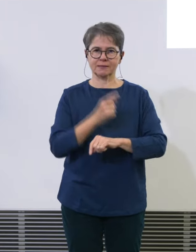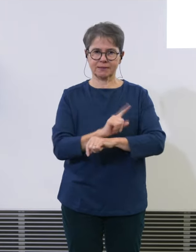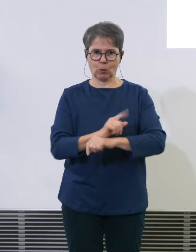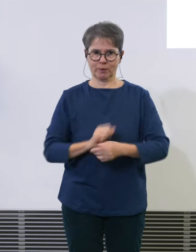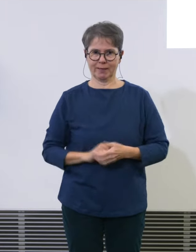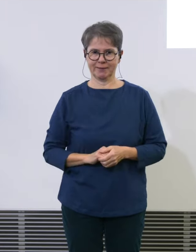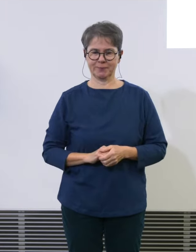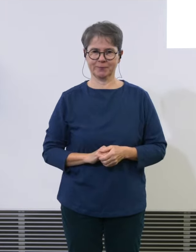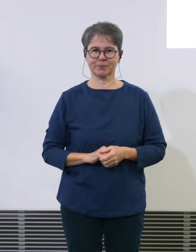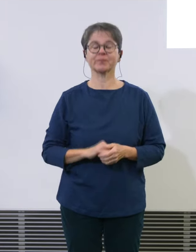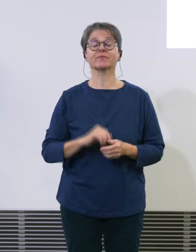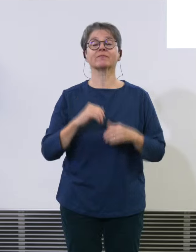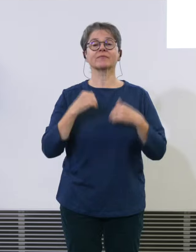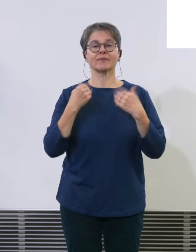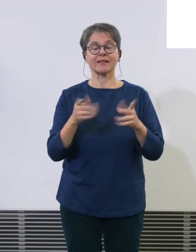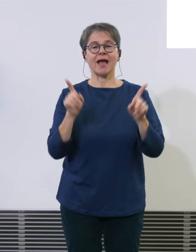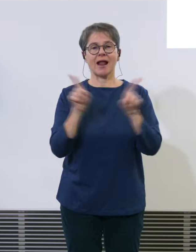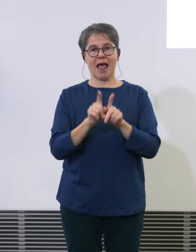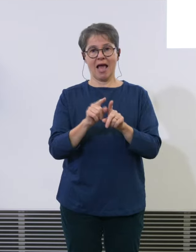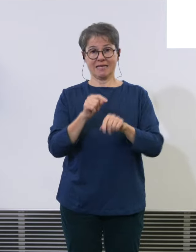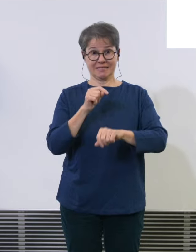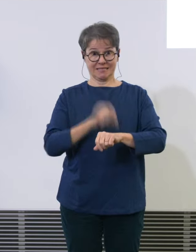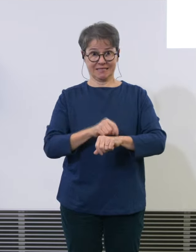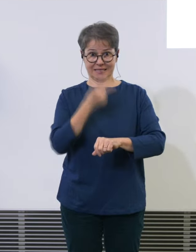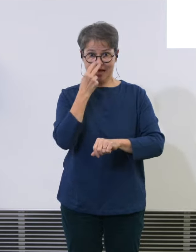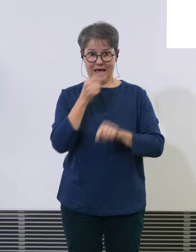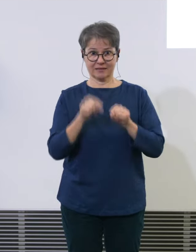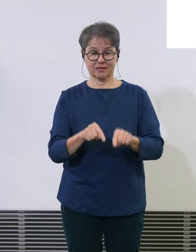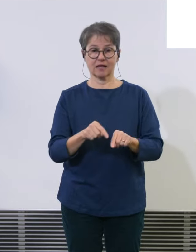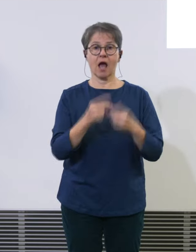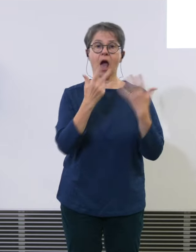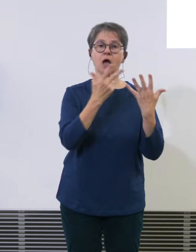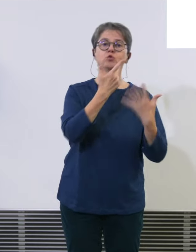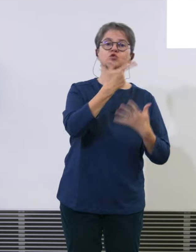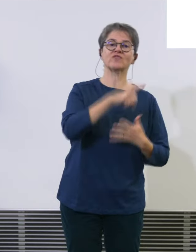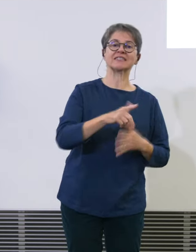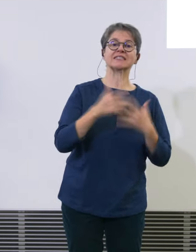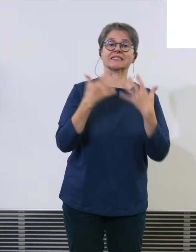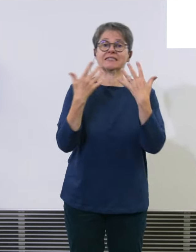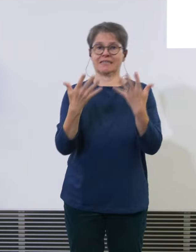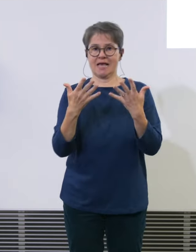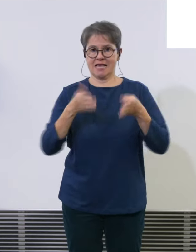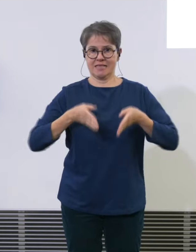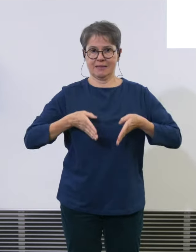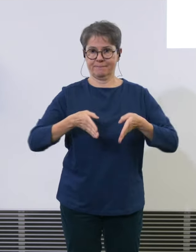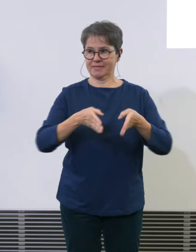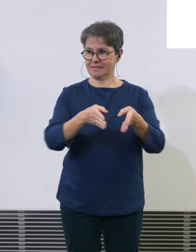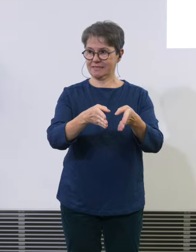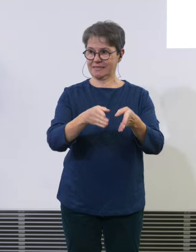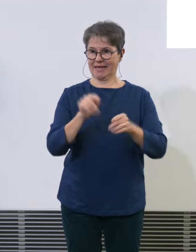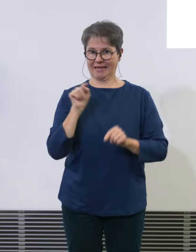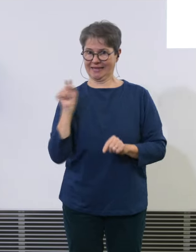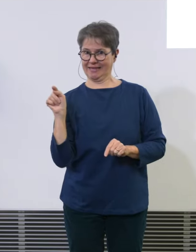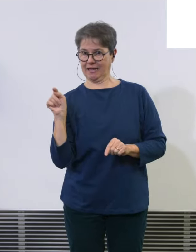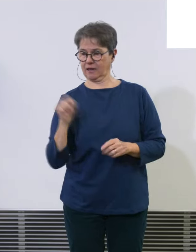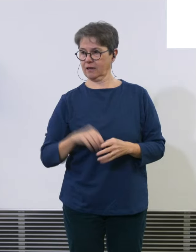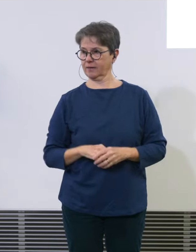aber gleichzeitig, dass die Piste 28, 10, diese Piste E, sich mit